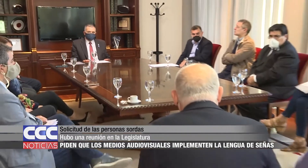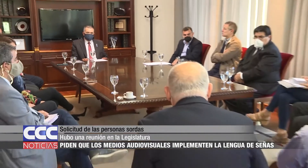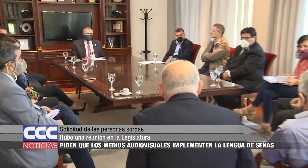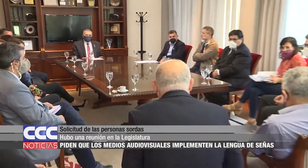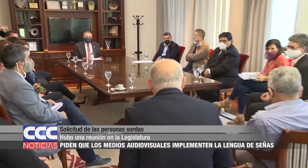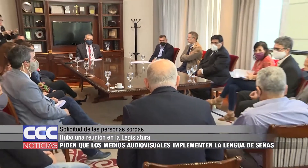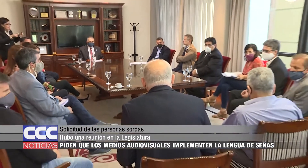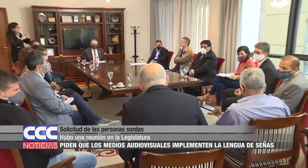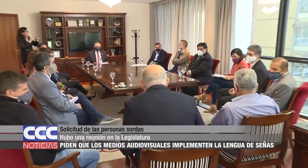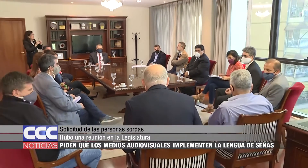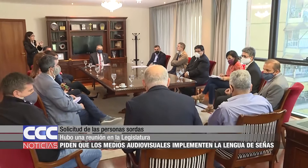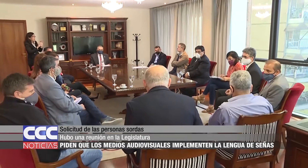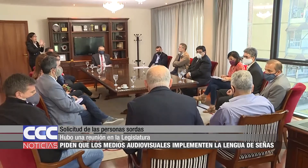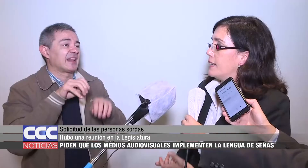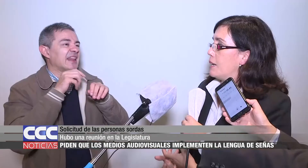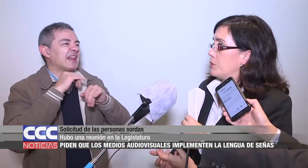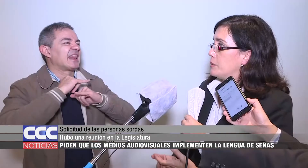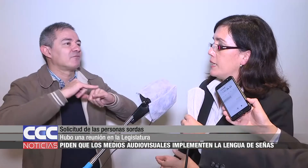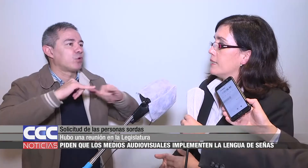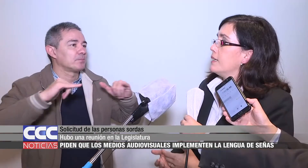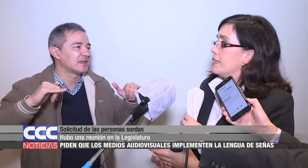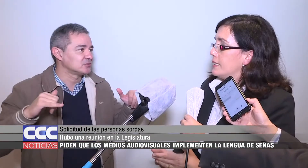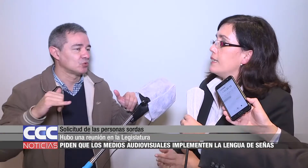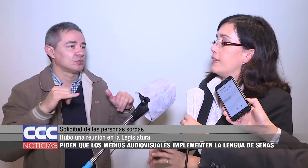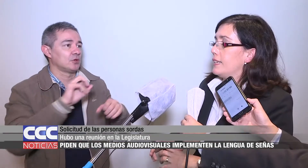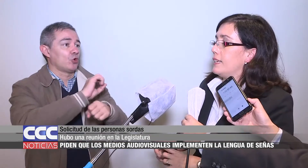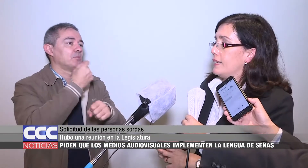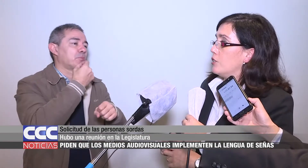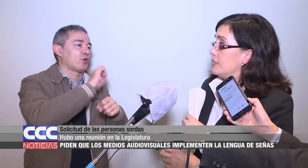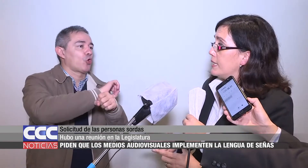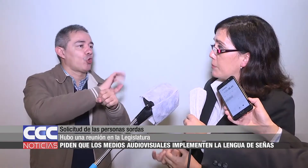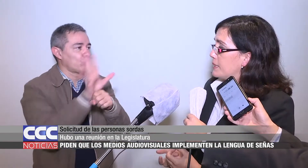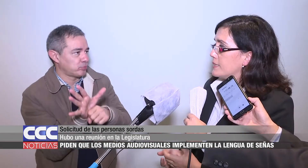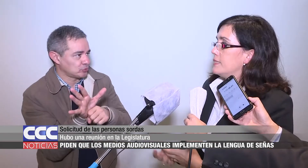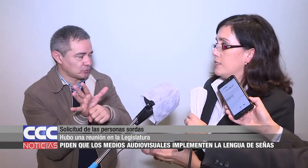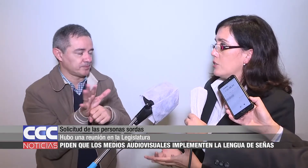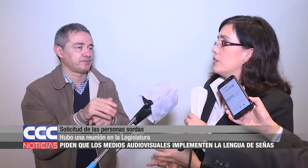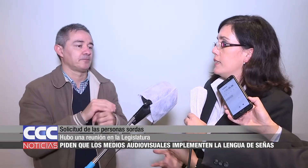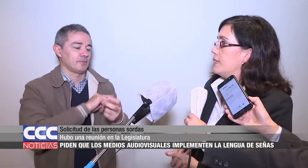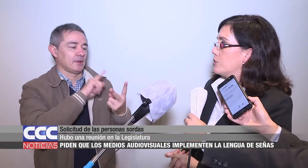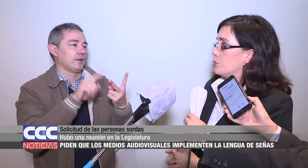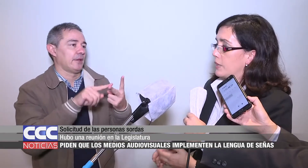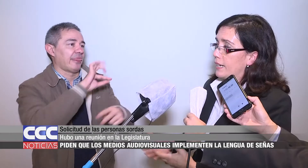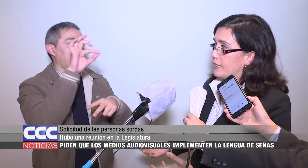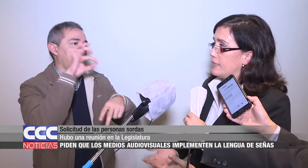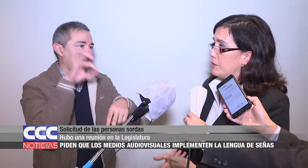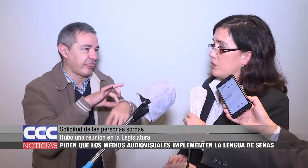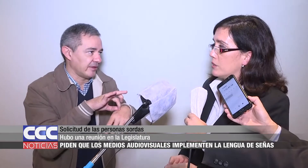televisión sobre todo, tenga la posibilidad de los intérpretes dentro de sus canales de televisión,